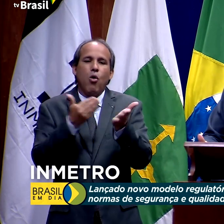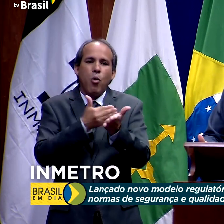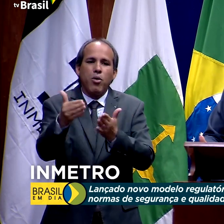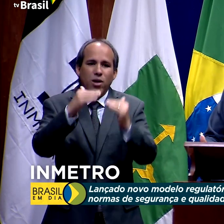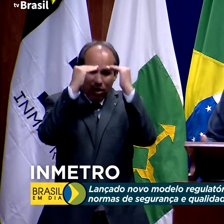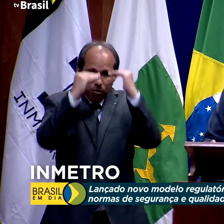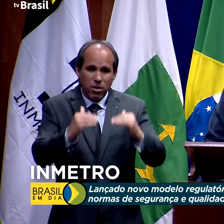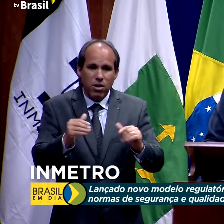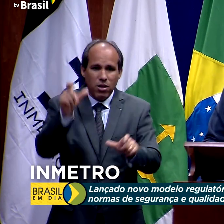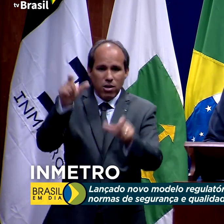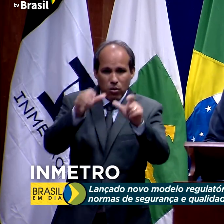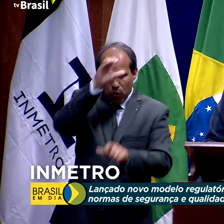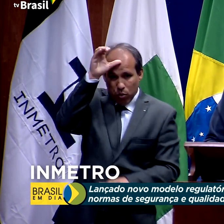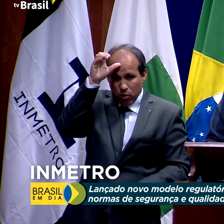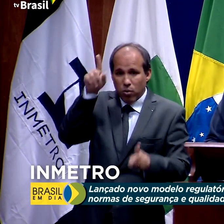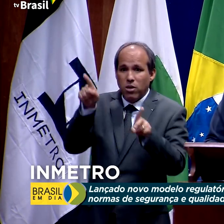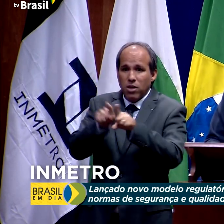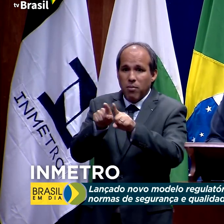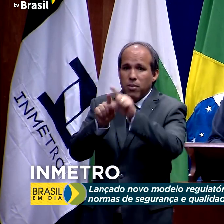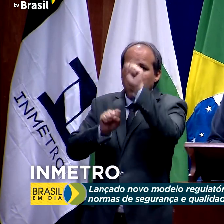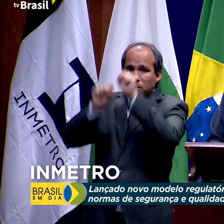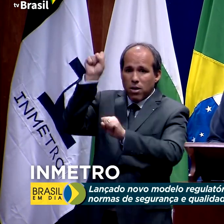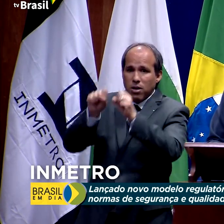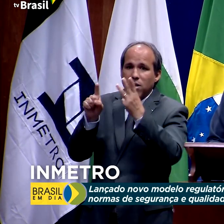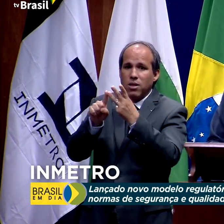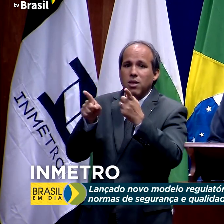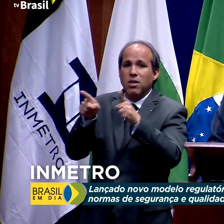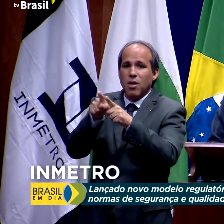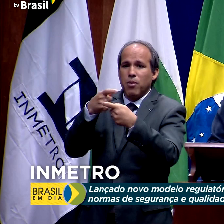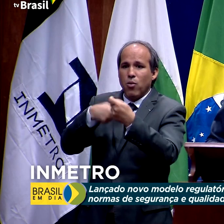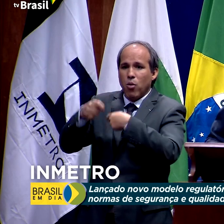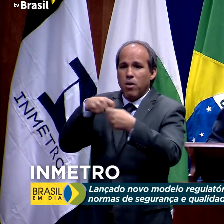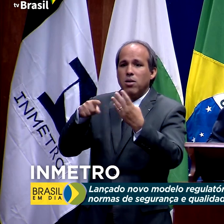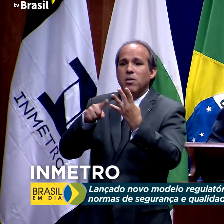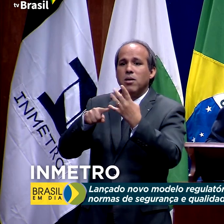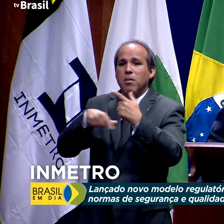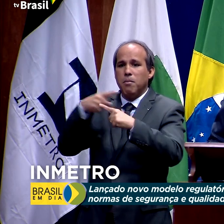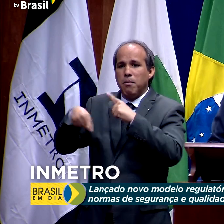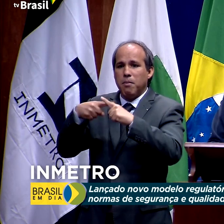as empresas, o comércio e o serviço.